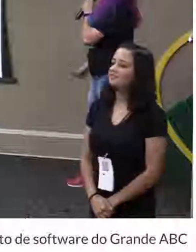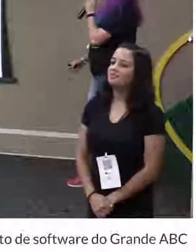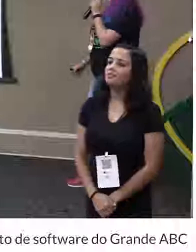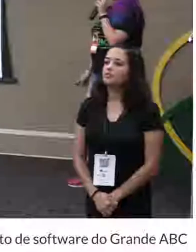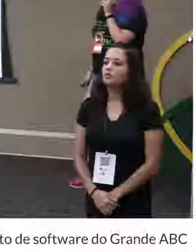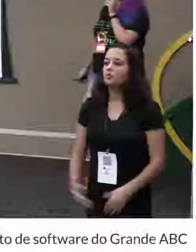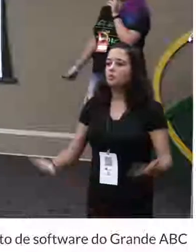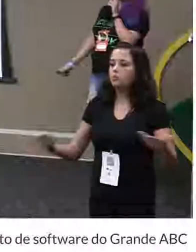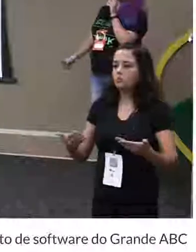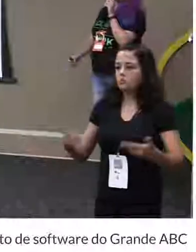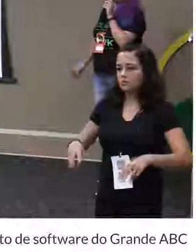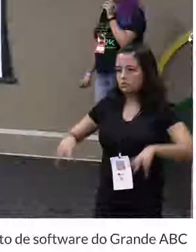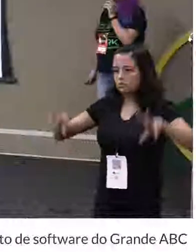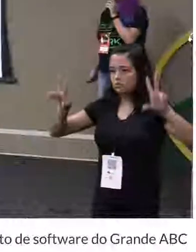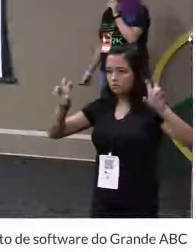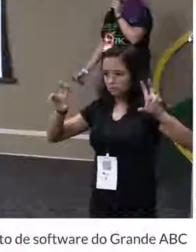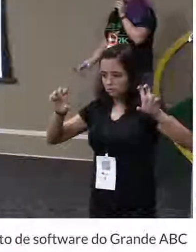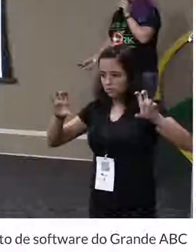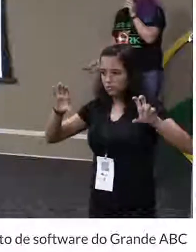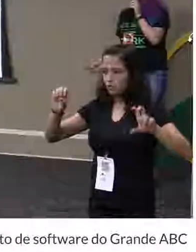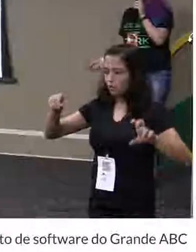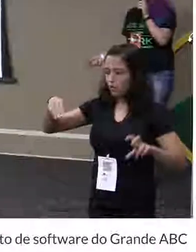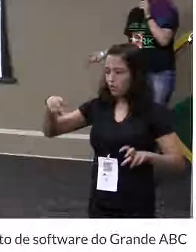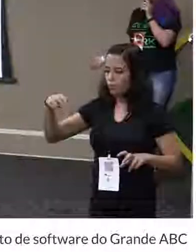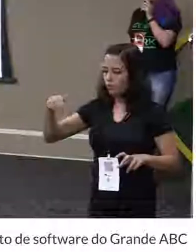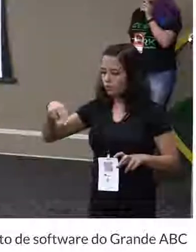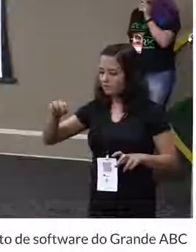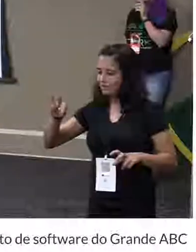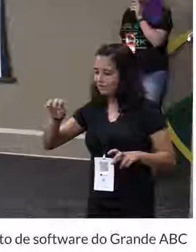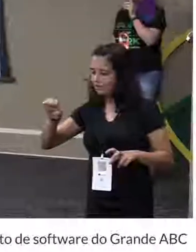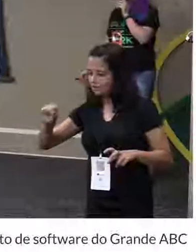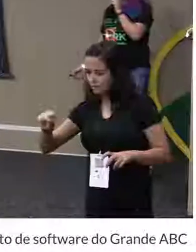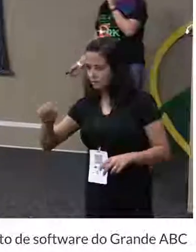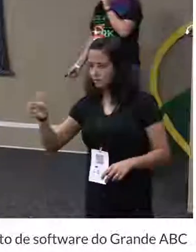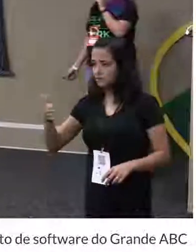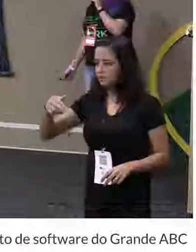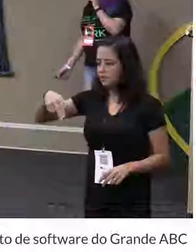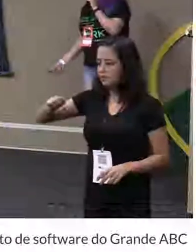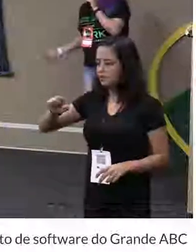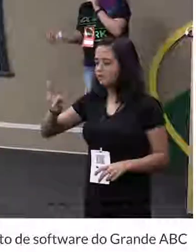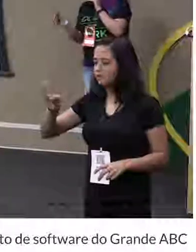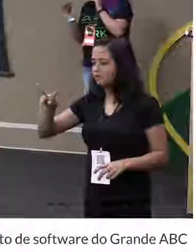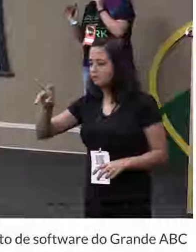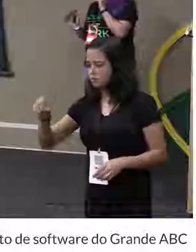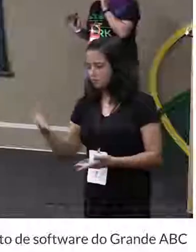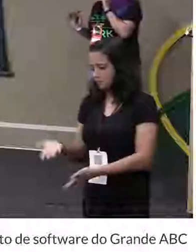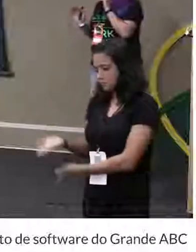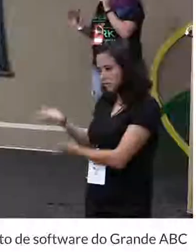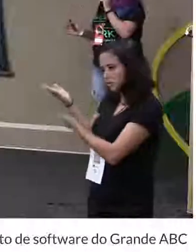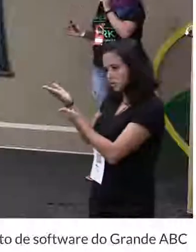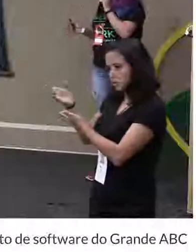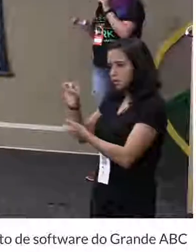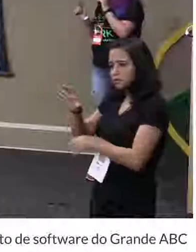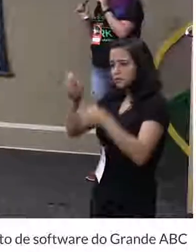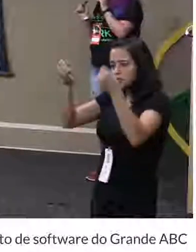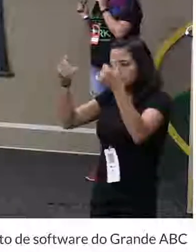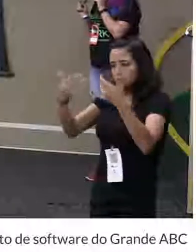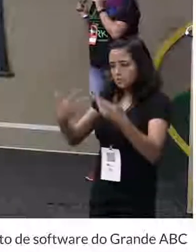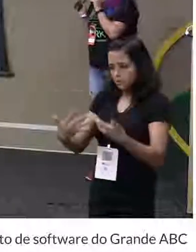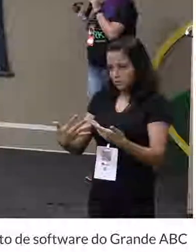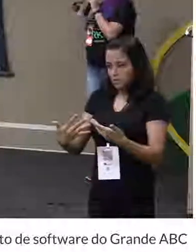Hoje eu vou falar um pouco para vocês sobre componentes nativos. Vou só dar uma explicadinha.